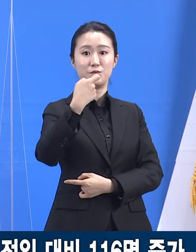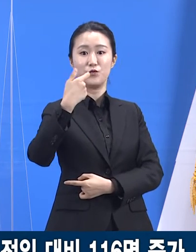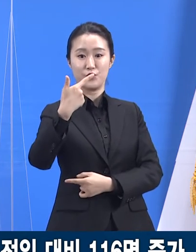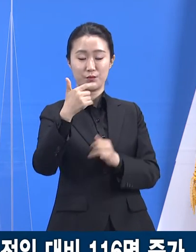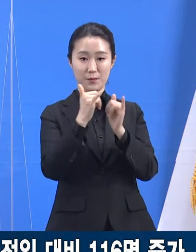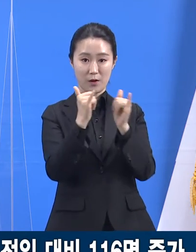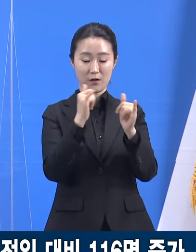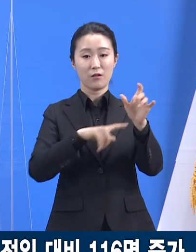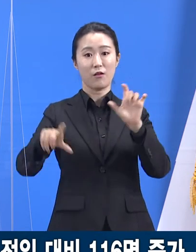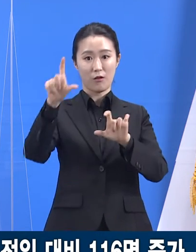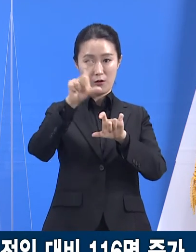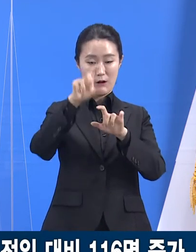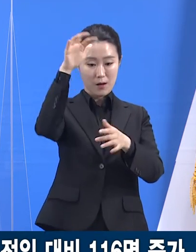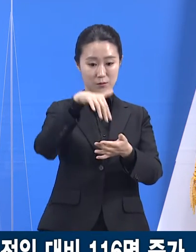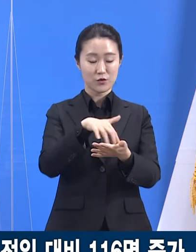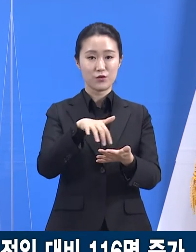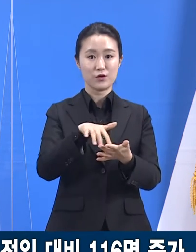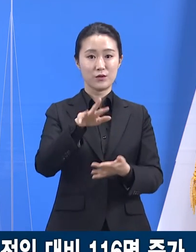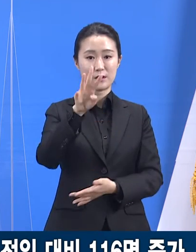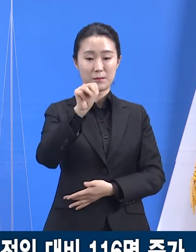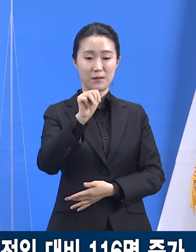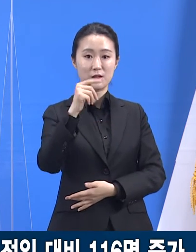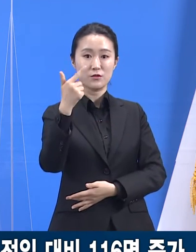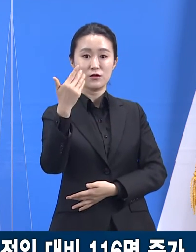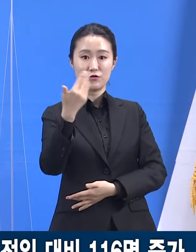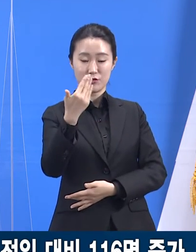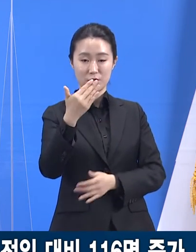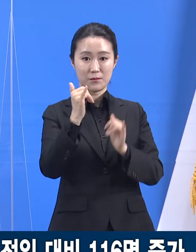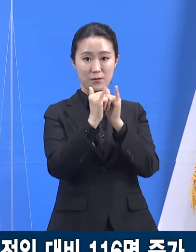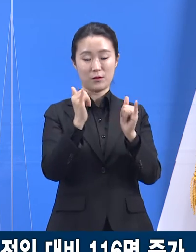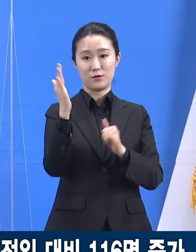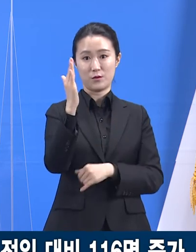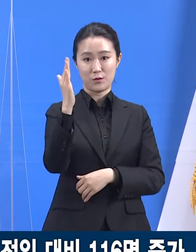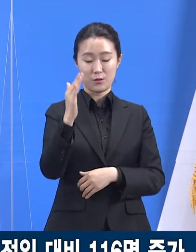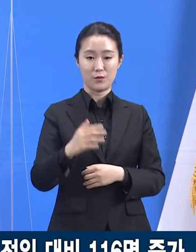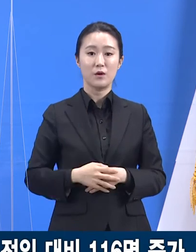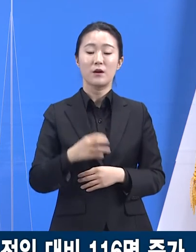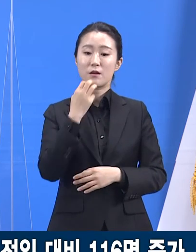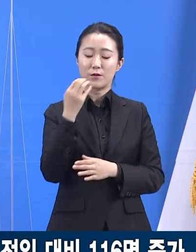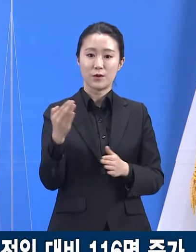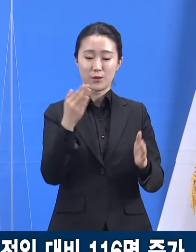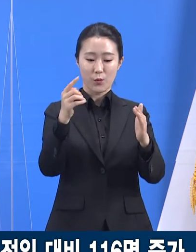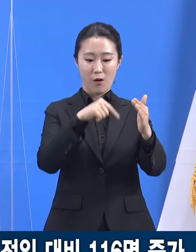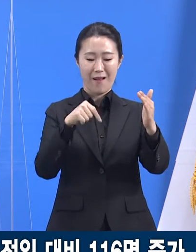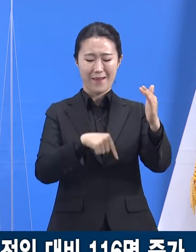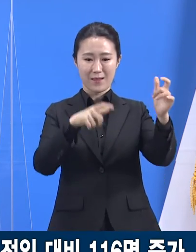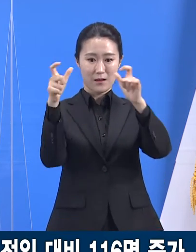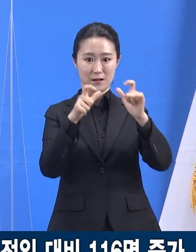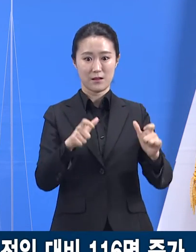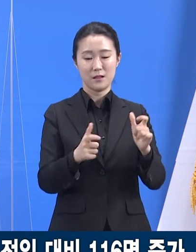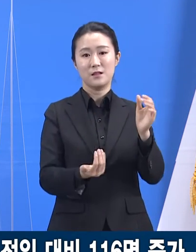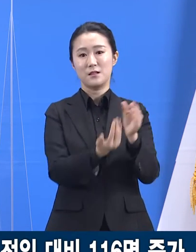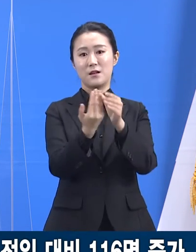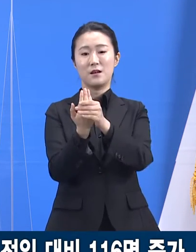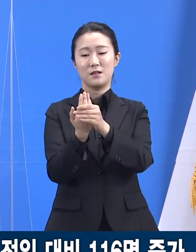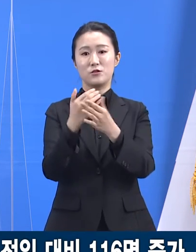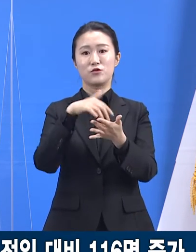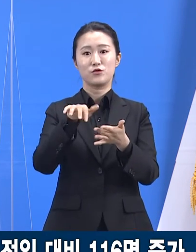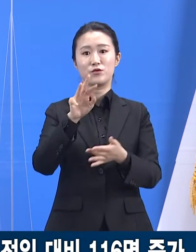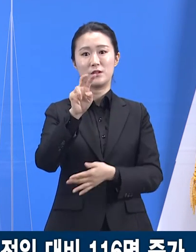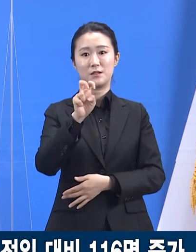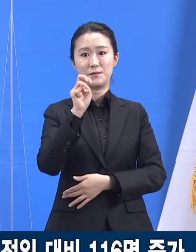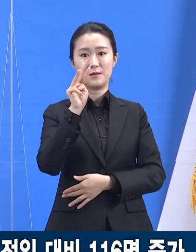,197명으로 도내 23개 시군에서 확진자가 발생했습니다. 국내 발생이